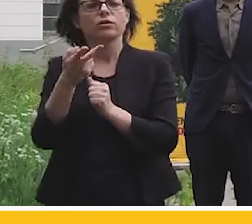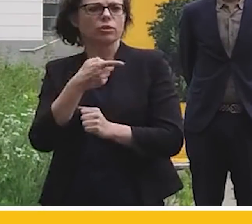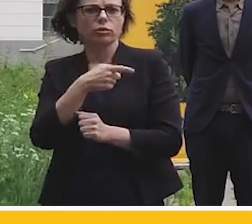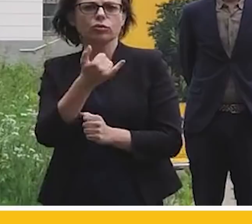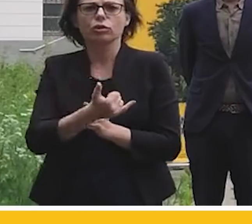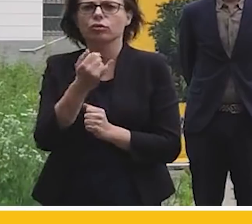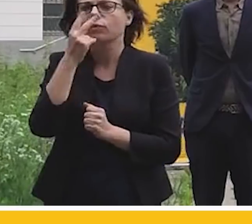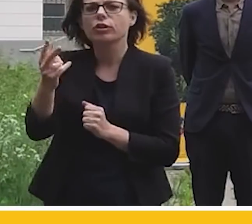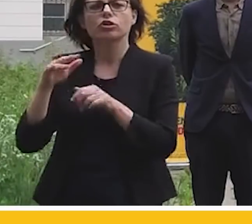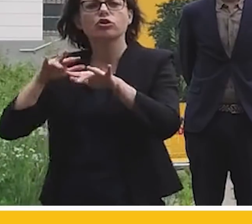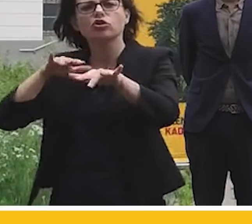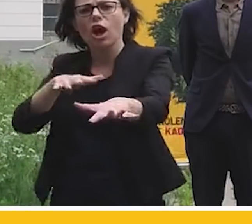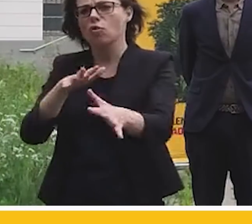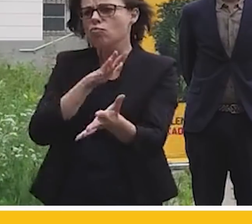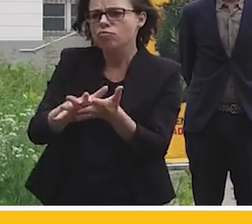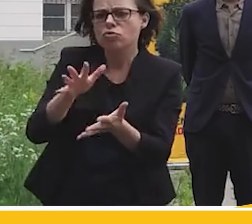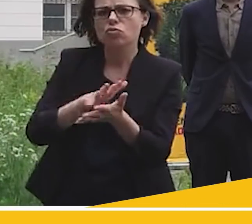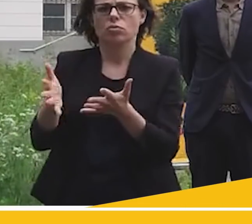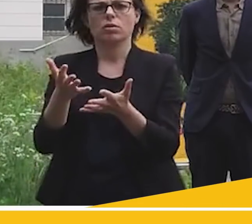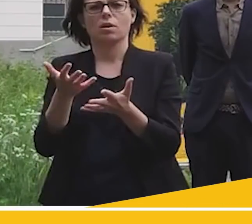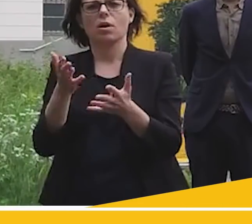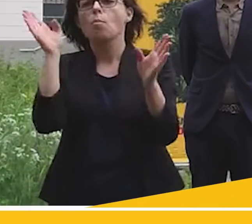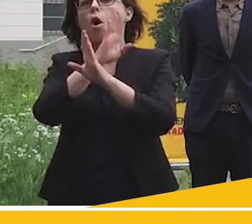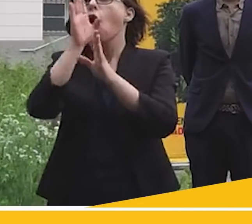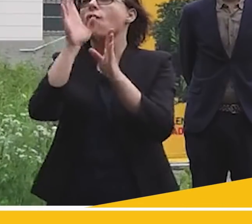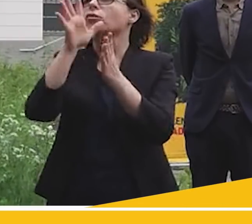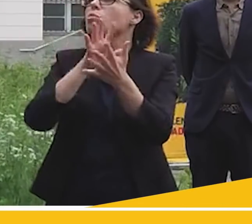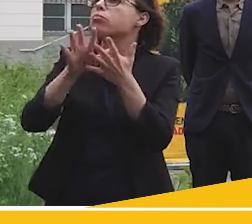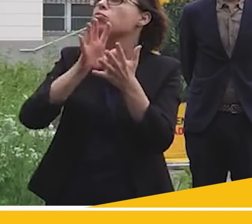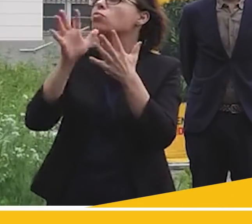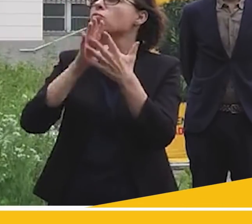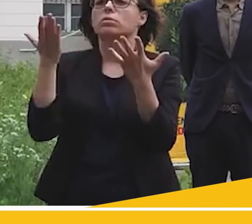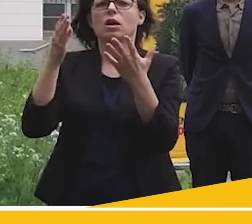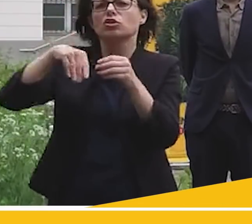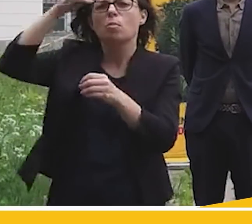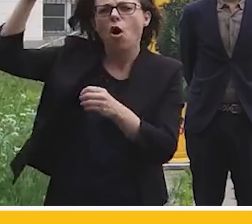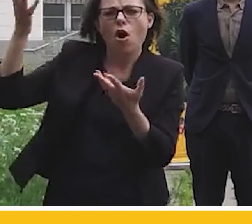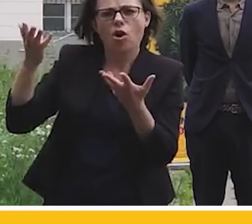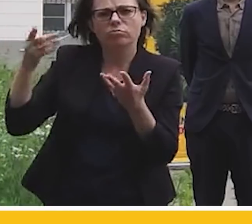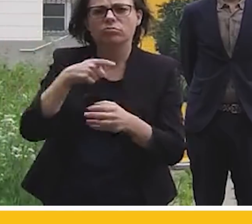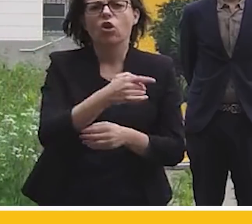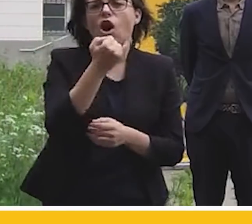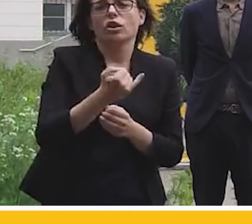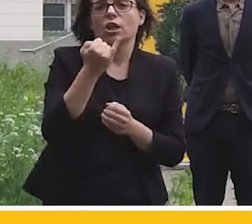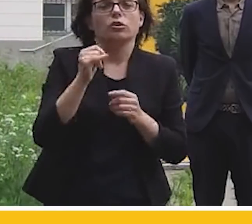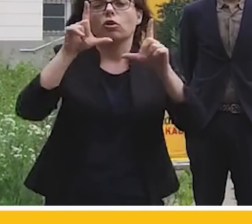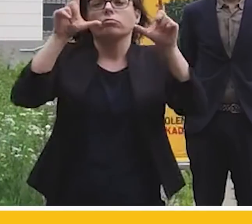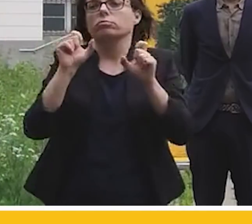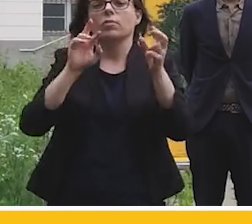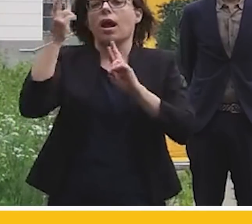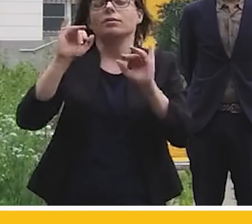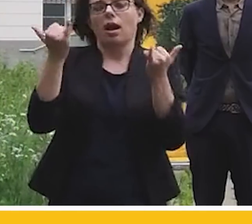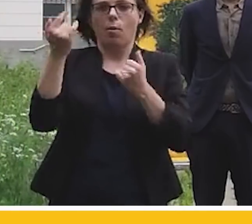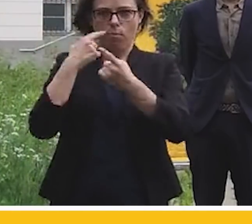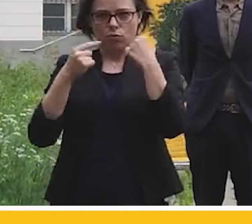jak zatrute, ciężkie od smogu jest powietrze, bardzo często po prostu reaguje płaczem. Mówi, dlaczego to